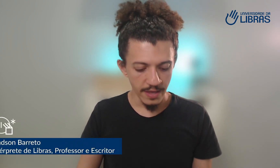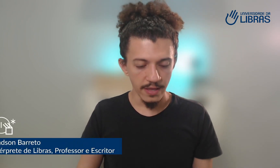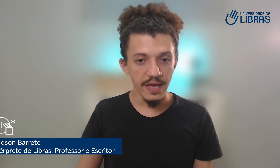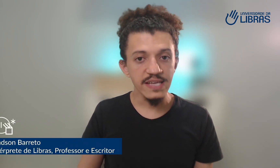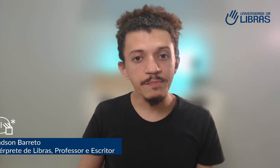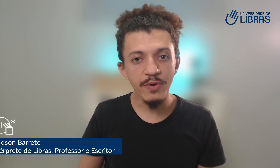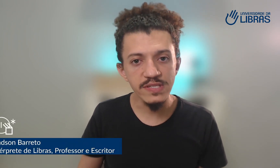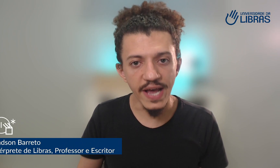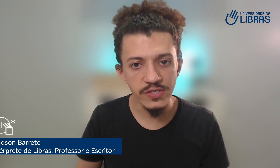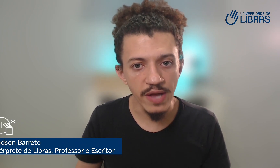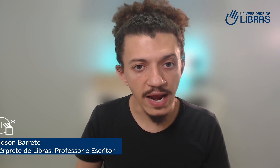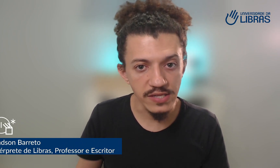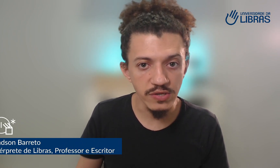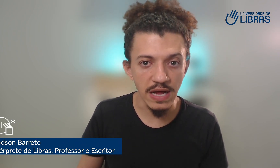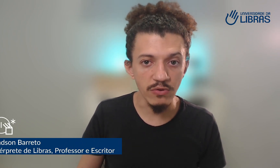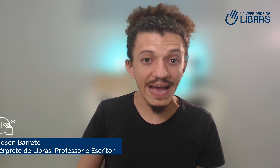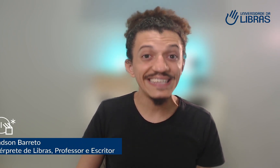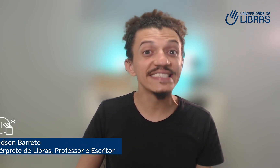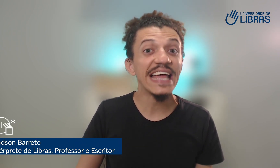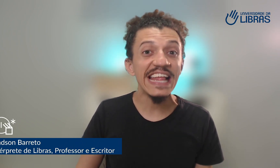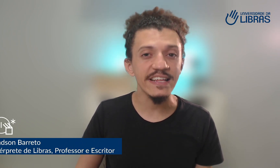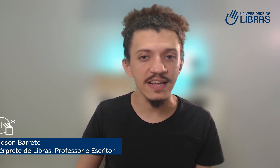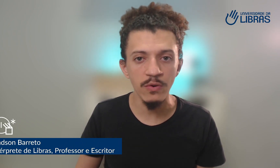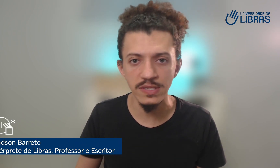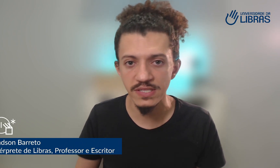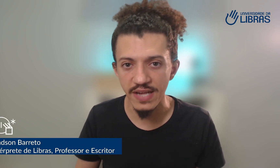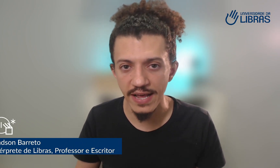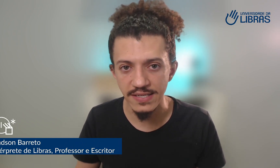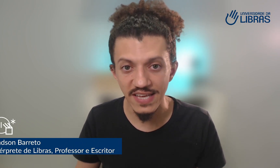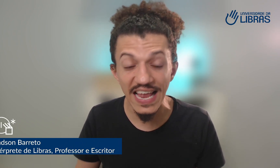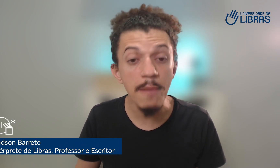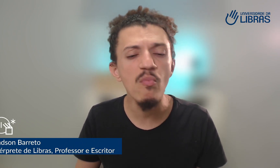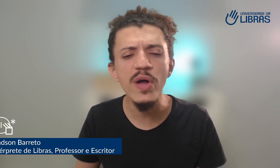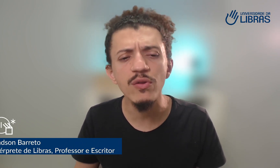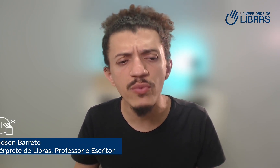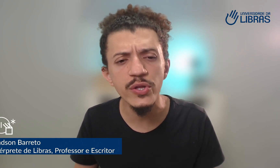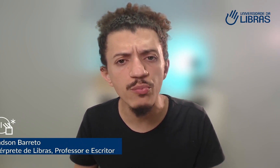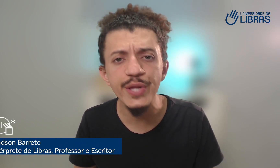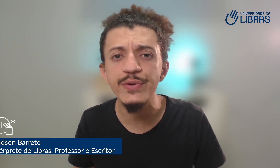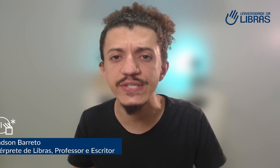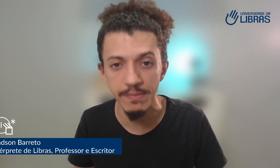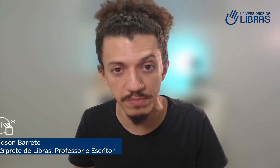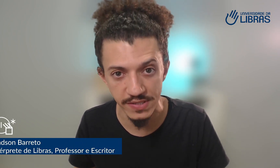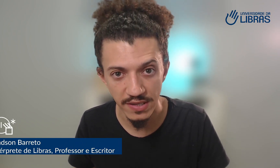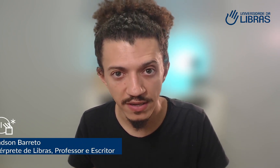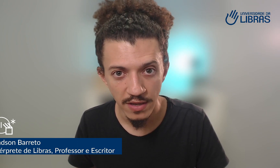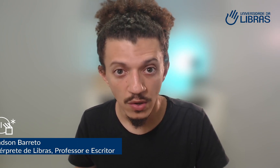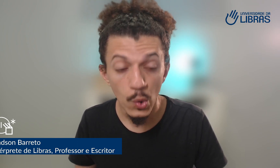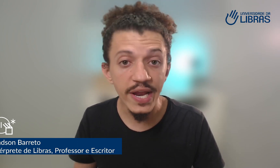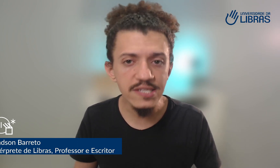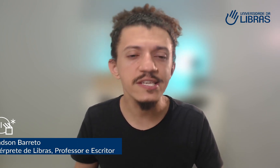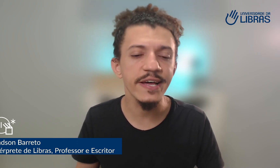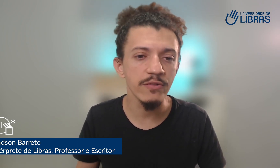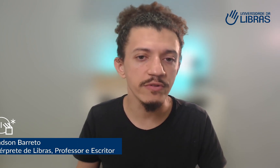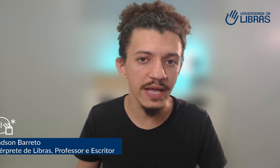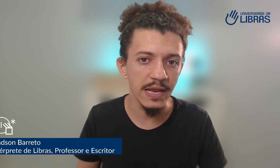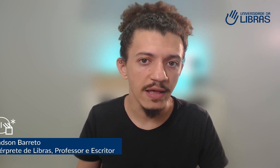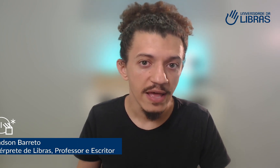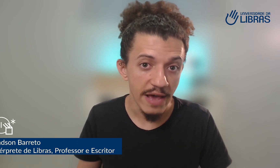Esse processo relacionado à escrita da língua de sinais ele é muito, muito, muito simples. O grande segredo dele é